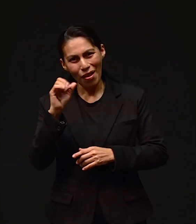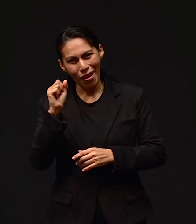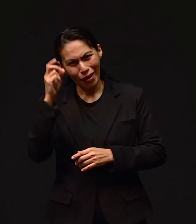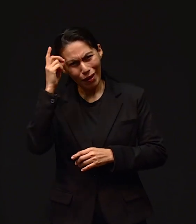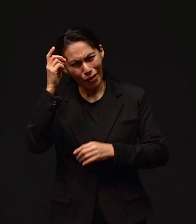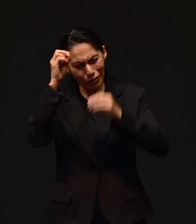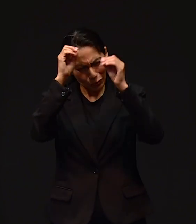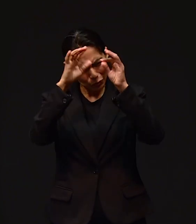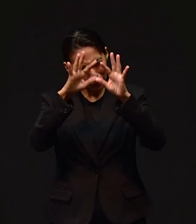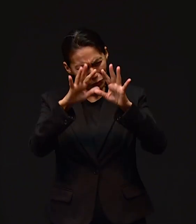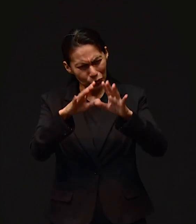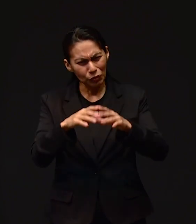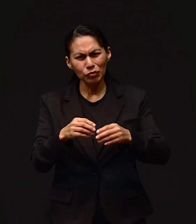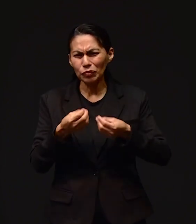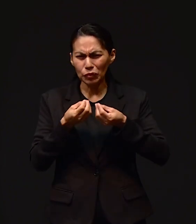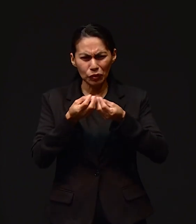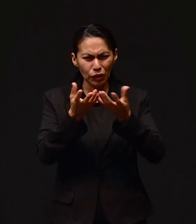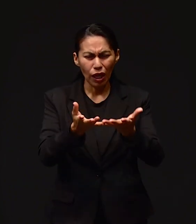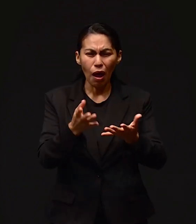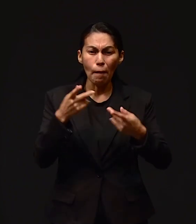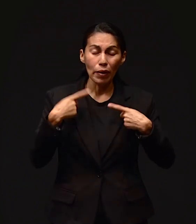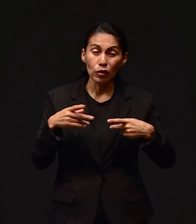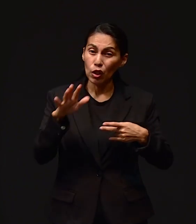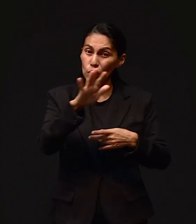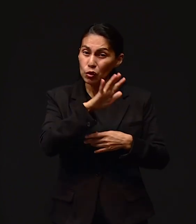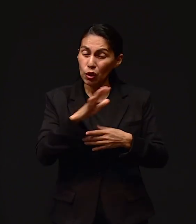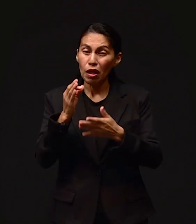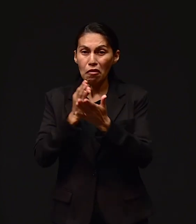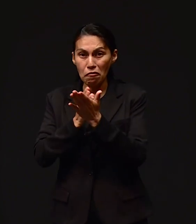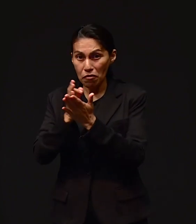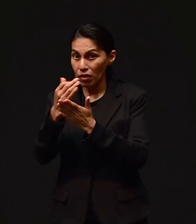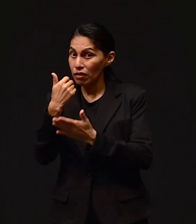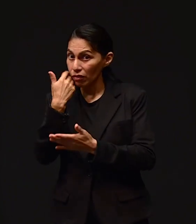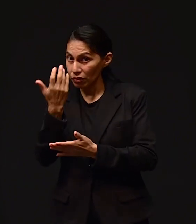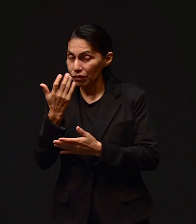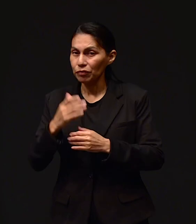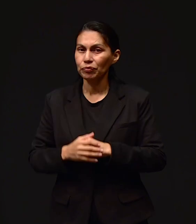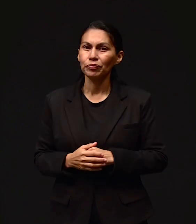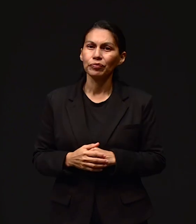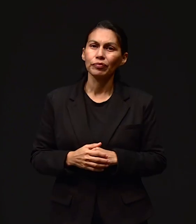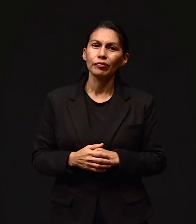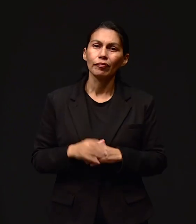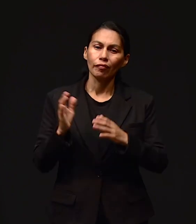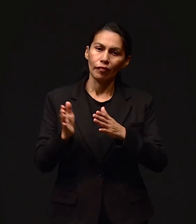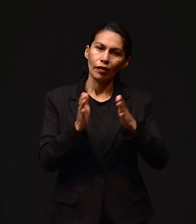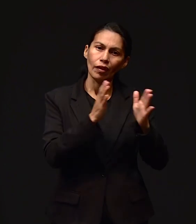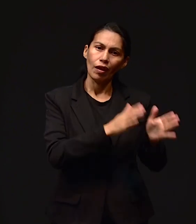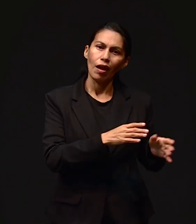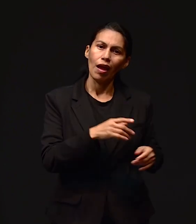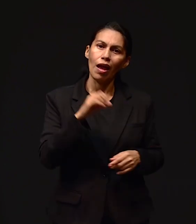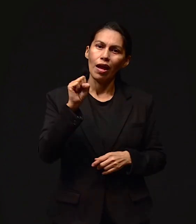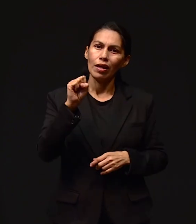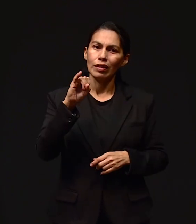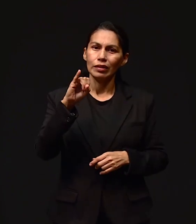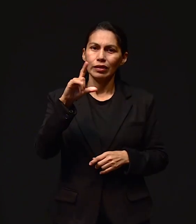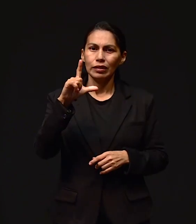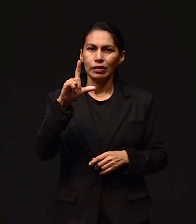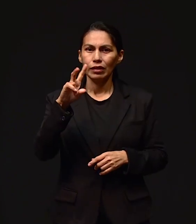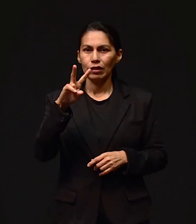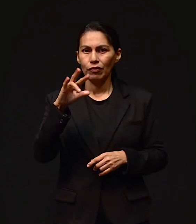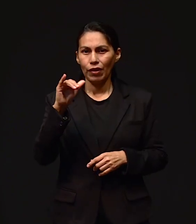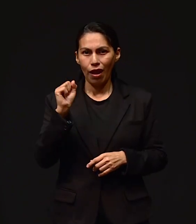recompensador de aquellos que le buscan y quieren serle fiel Sibia, los veo desde Denver,